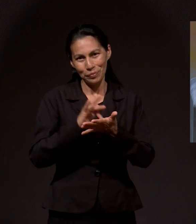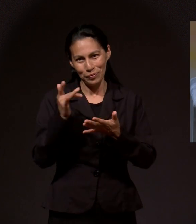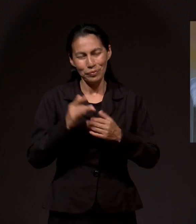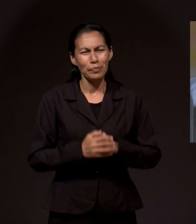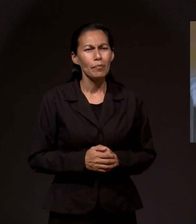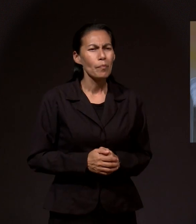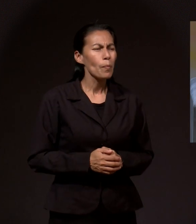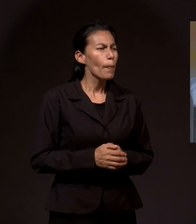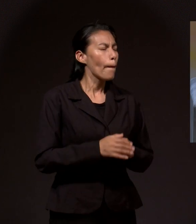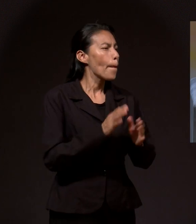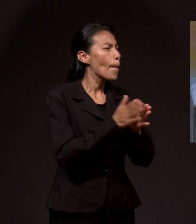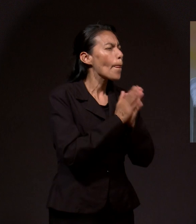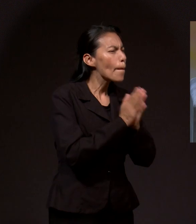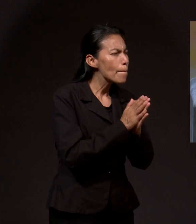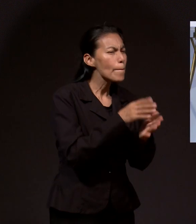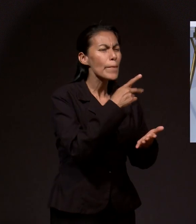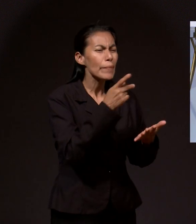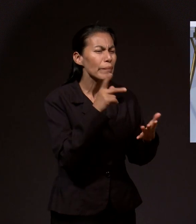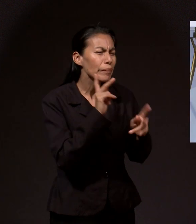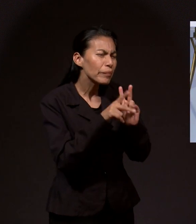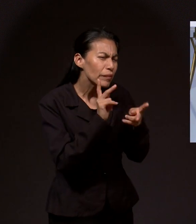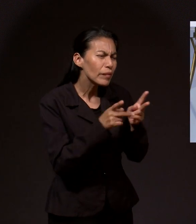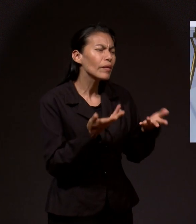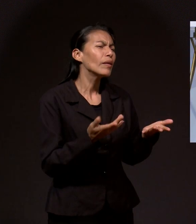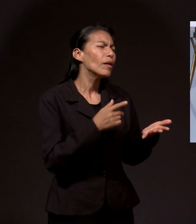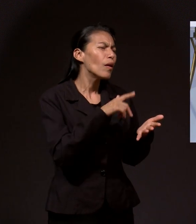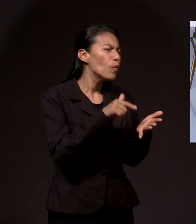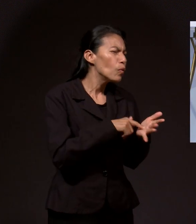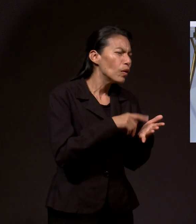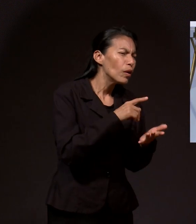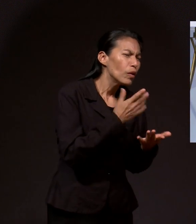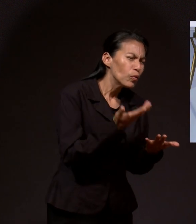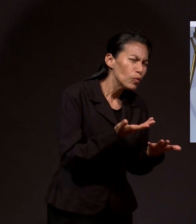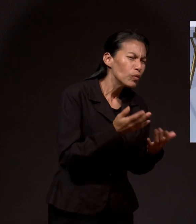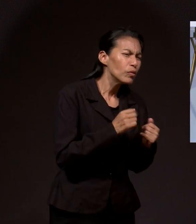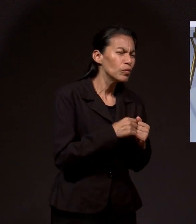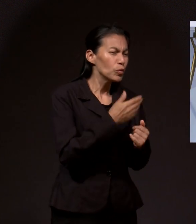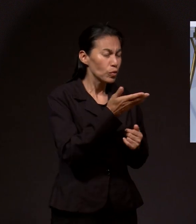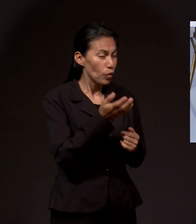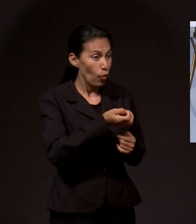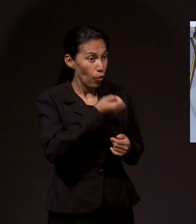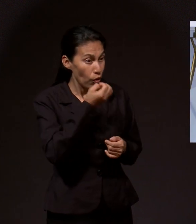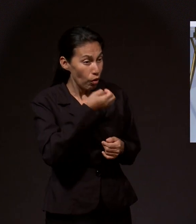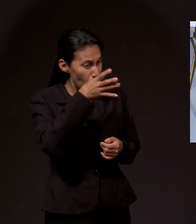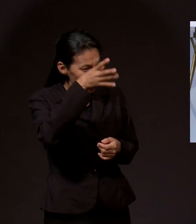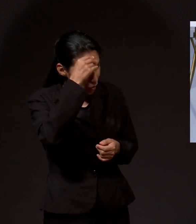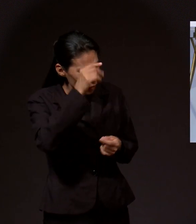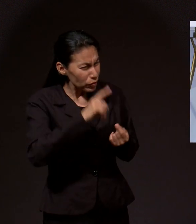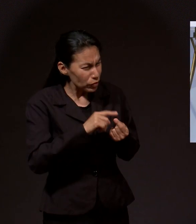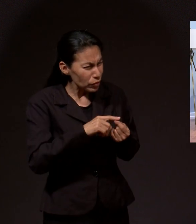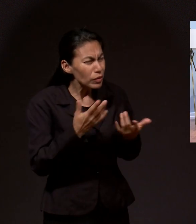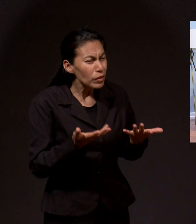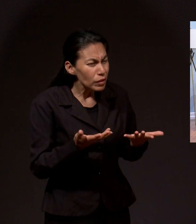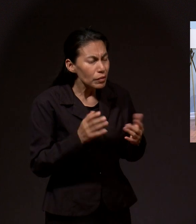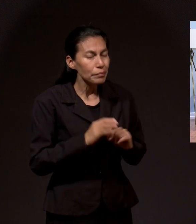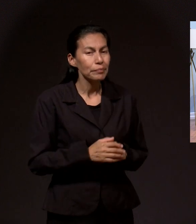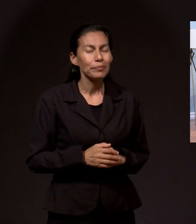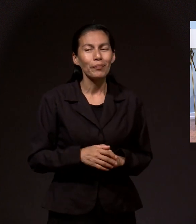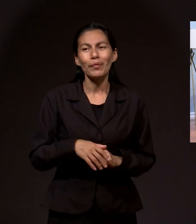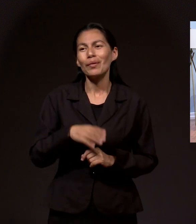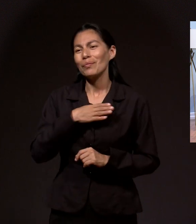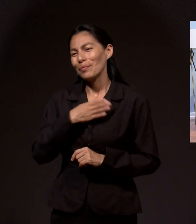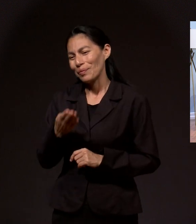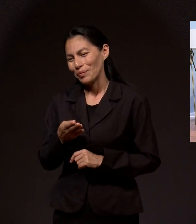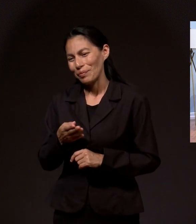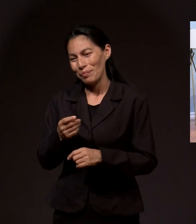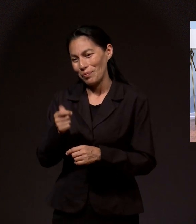ustedes, cuéntenos de dónde son, dónde aprendieron a orar. Bueno, primeramente,